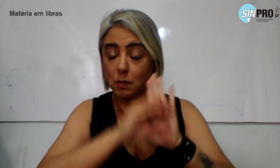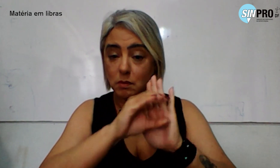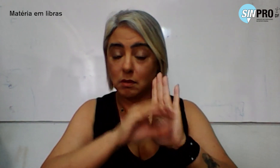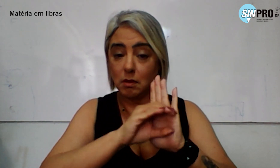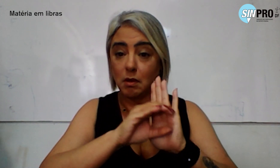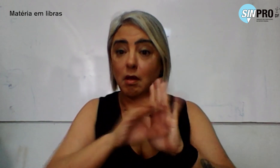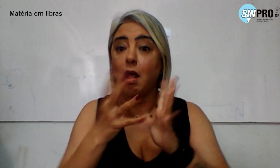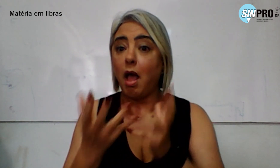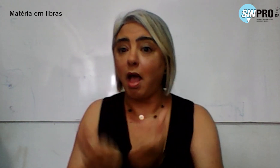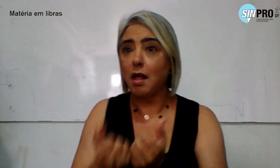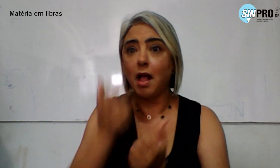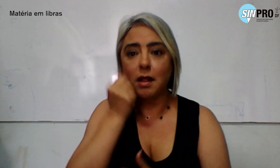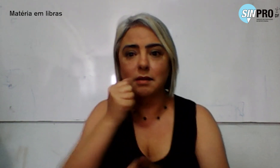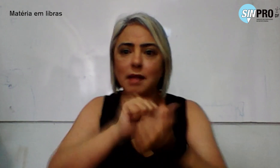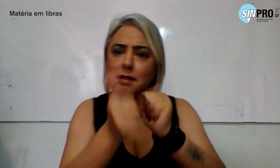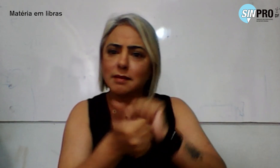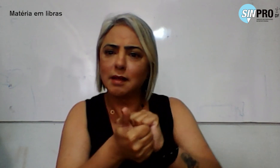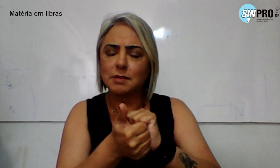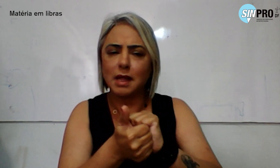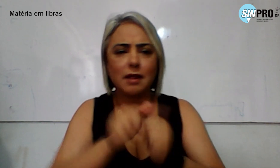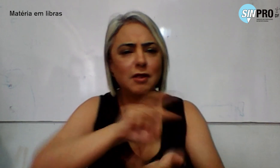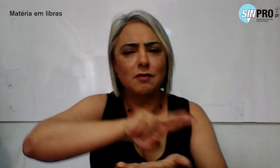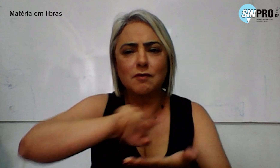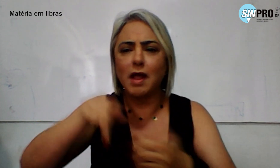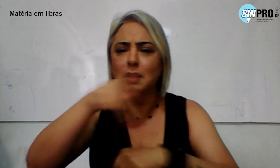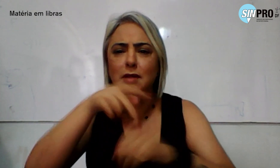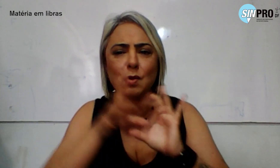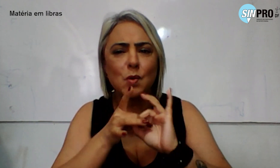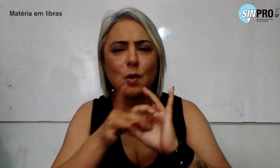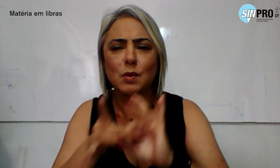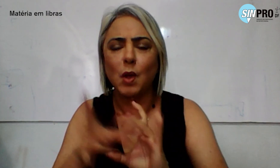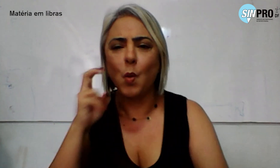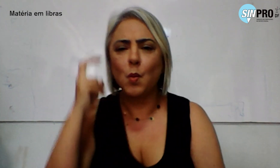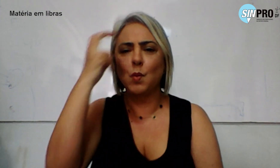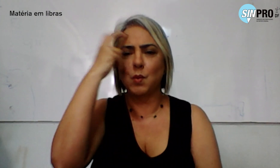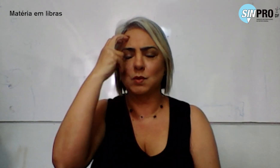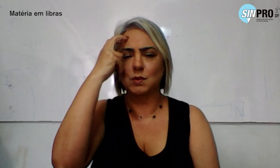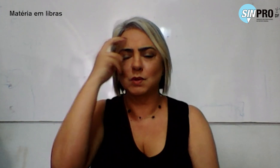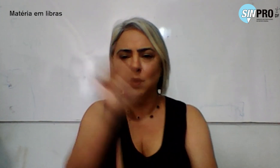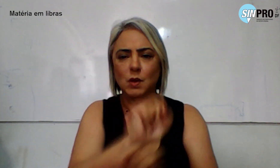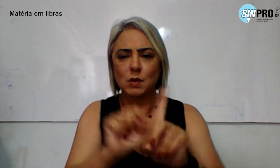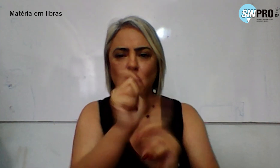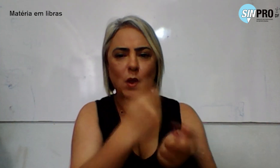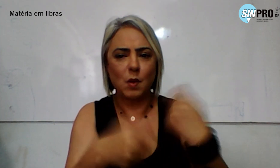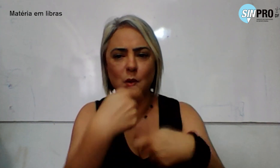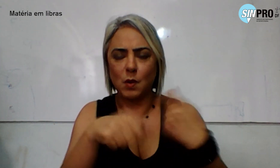adotados e adaptados em diversos contextos culturais e socioeconômicos ao